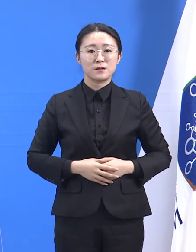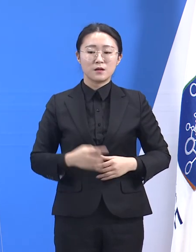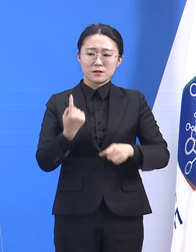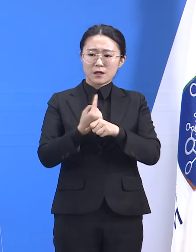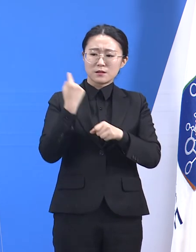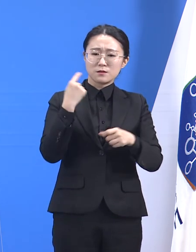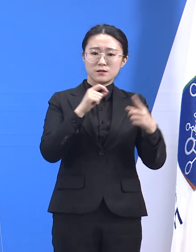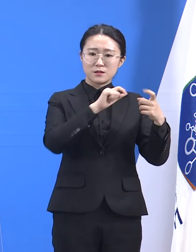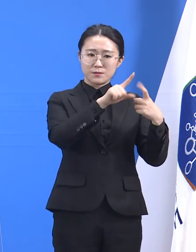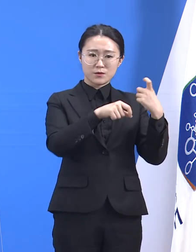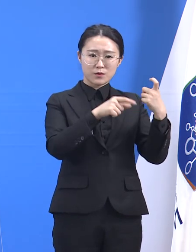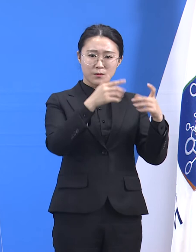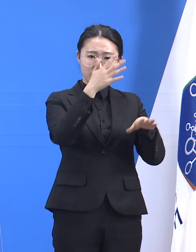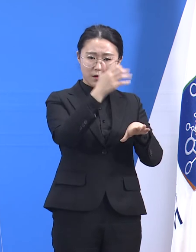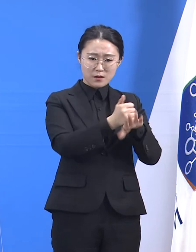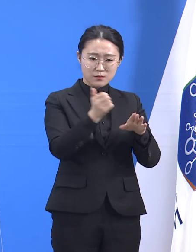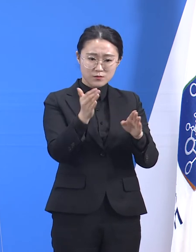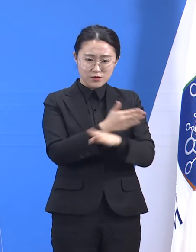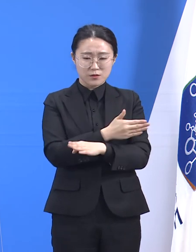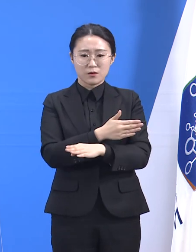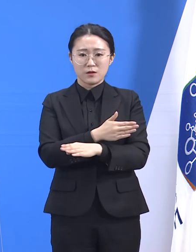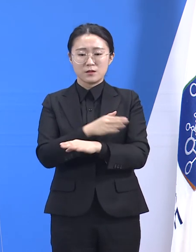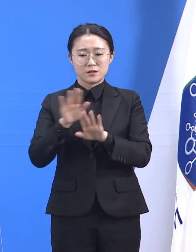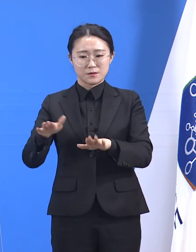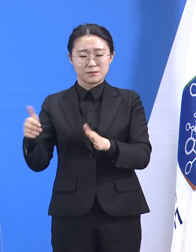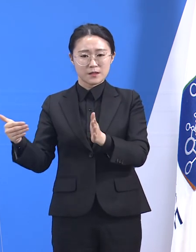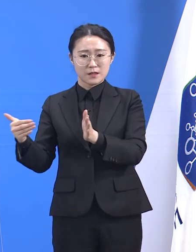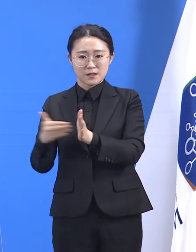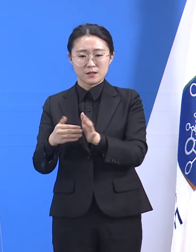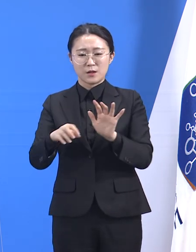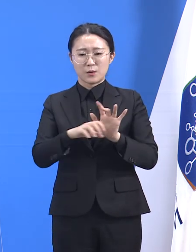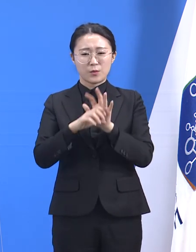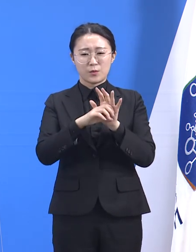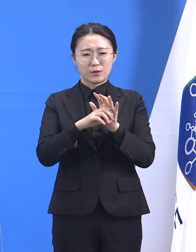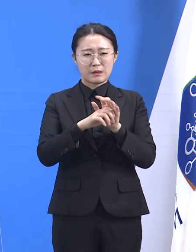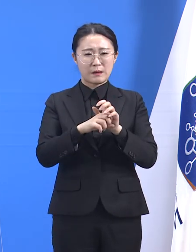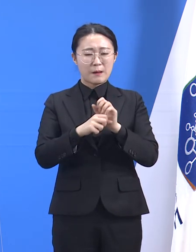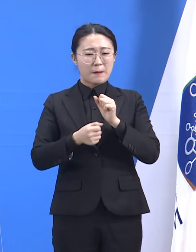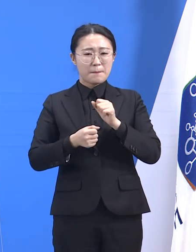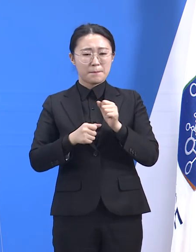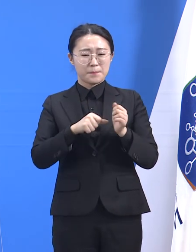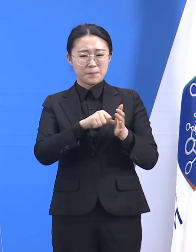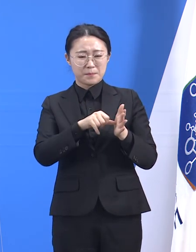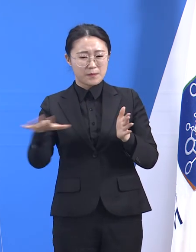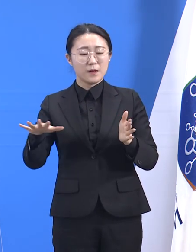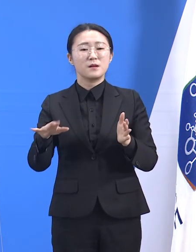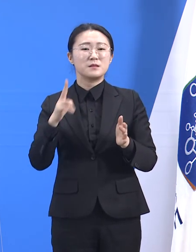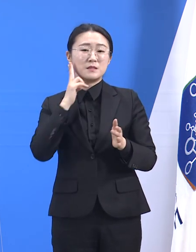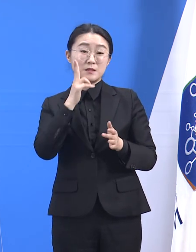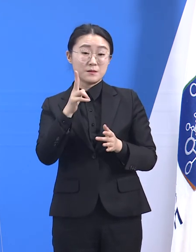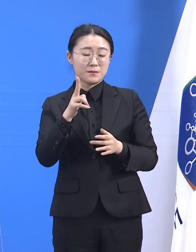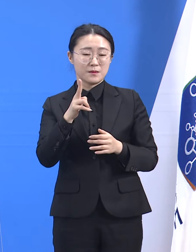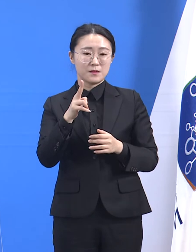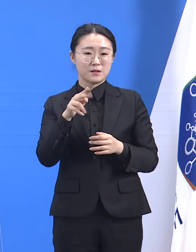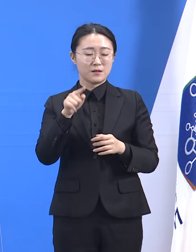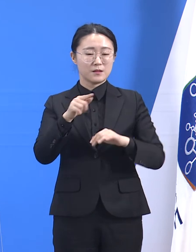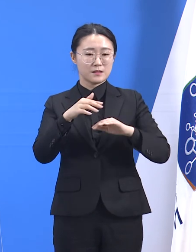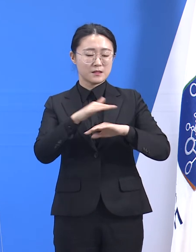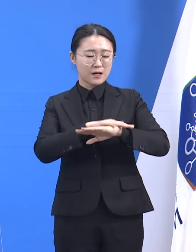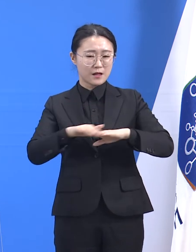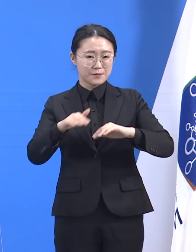번째 유행을 잘 이겨내고 있습니다. 하지만 아직 다 끝나지 않았습니다. 지난